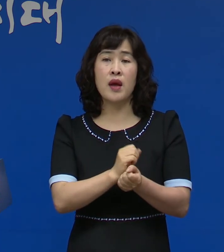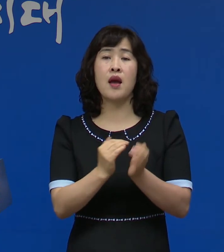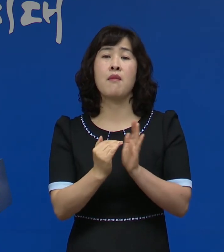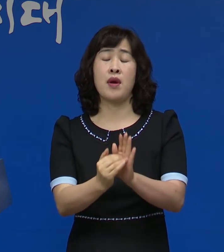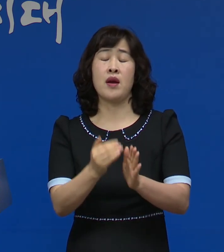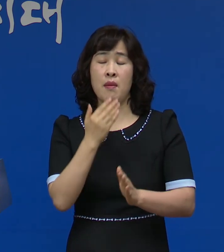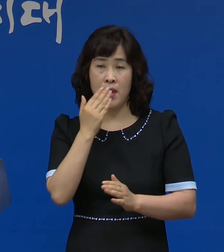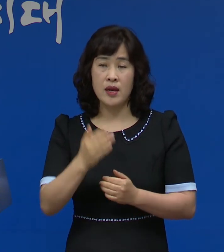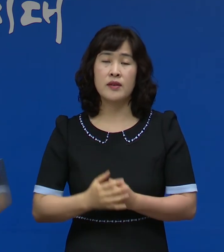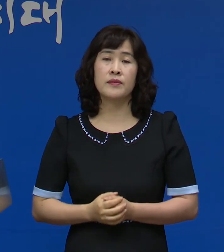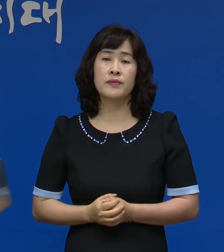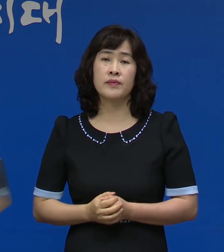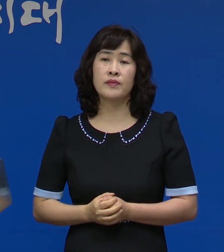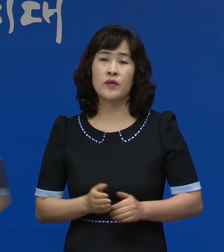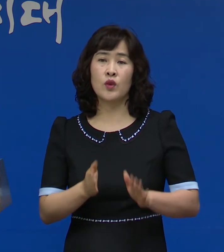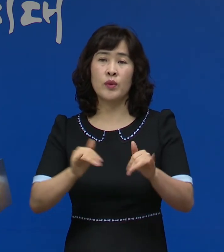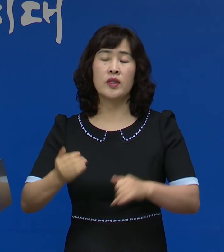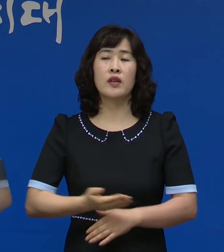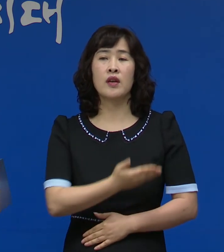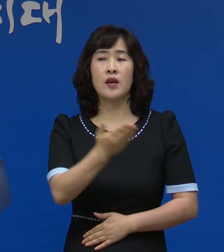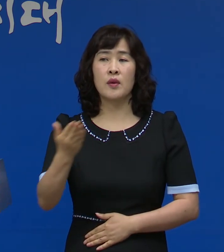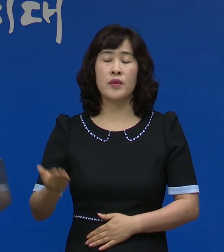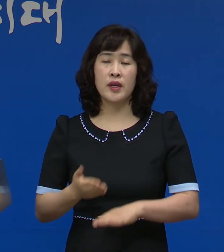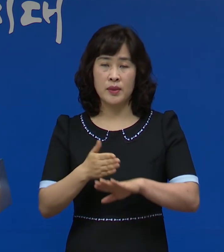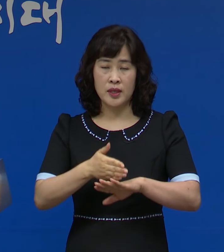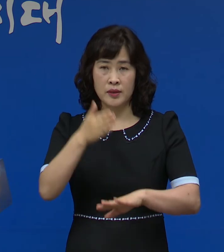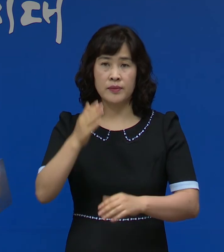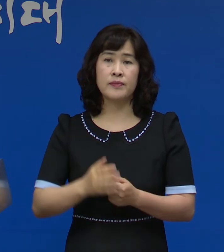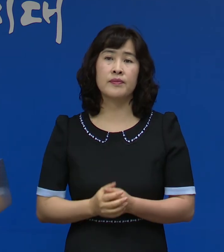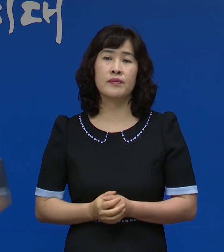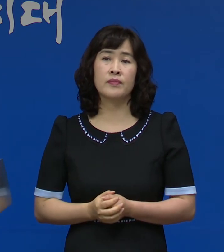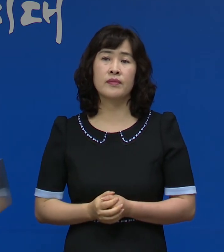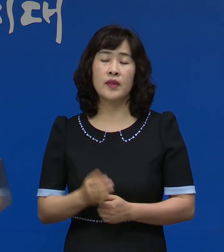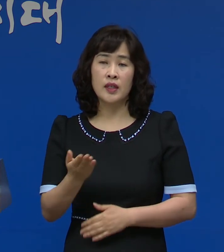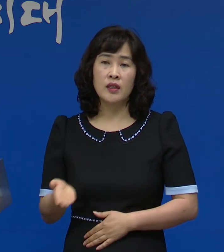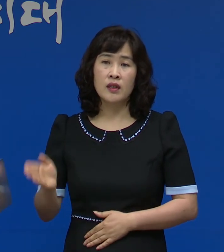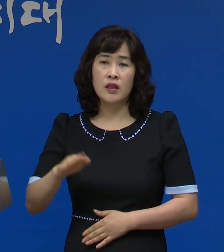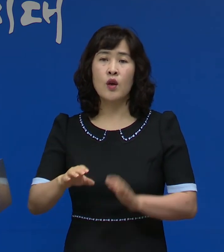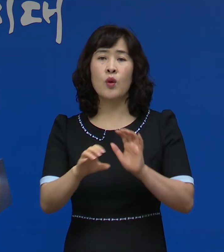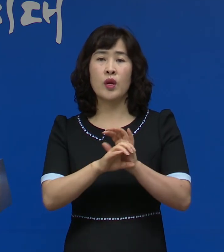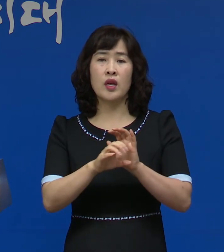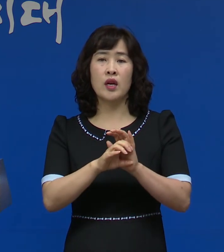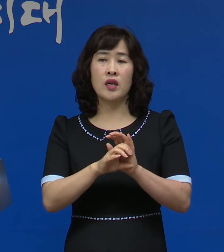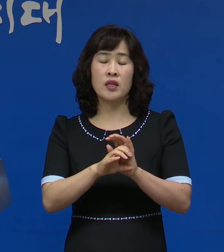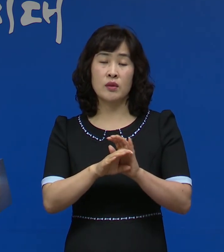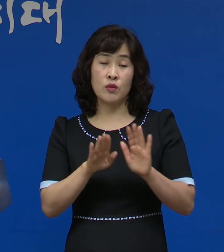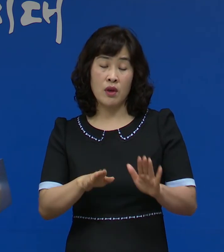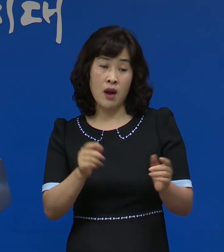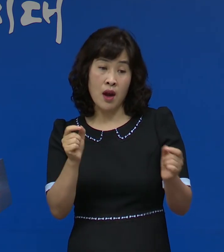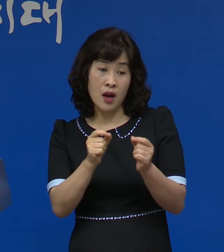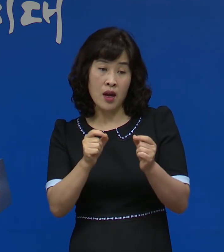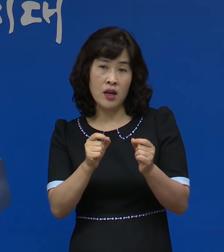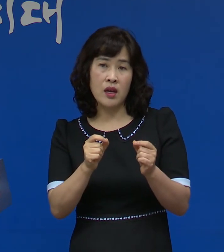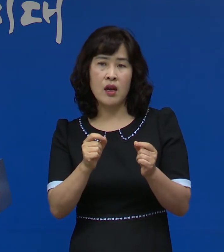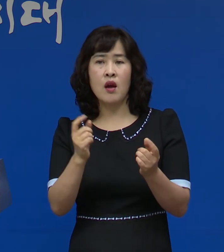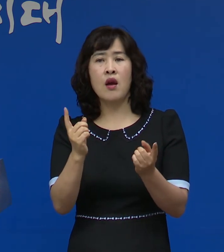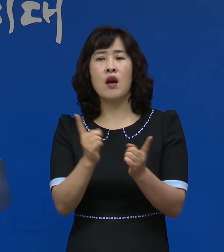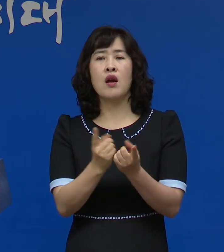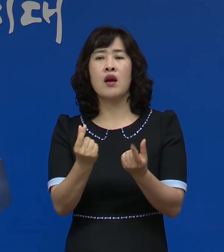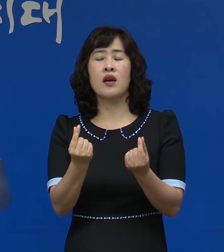막았습니다 도민 여러분께 감사드립니다 그러나 코로나가 우리 코앞에 와 있습니다